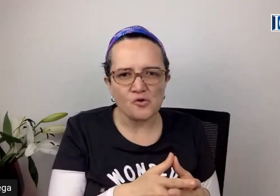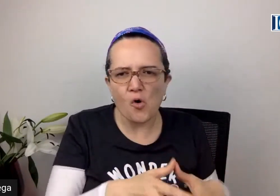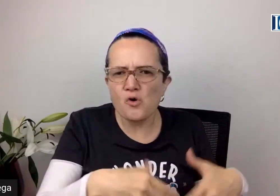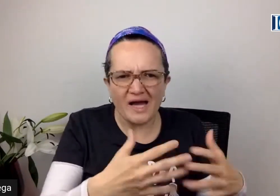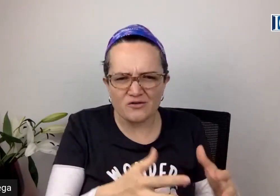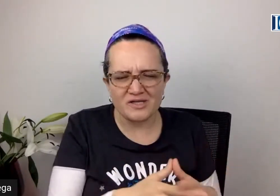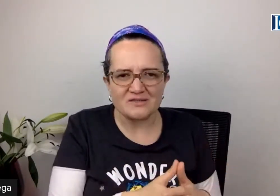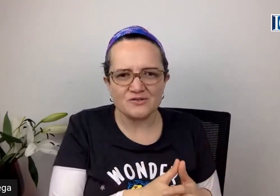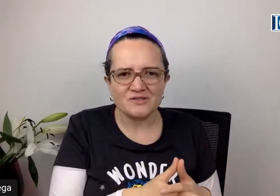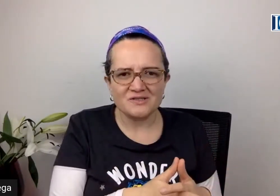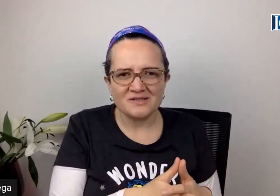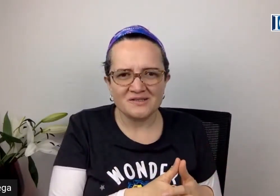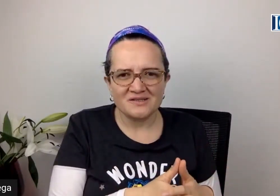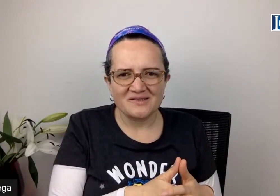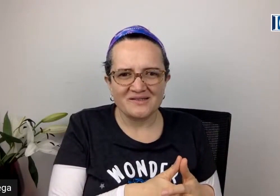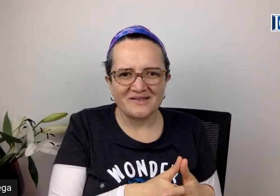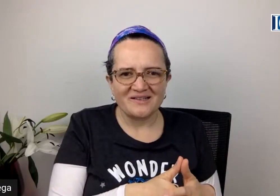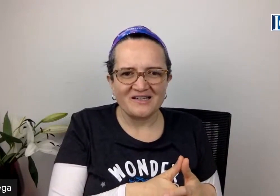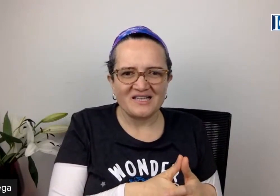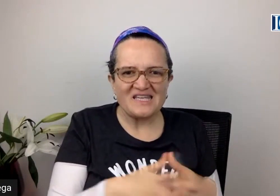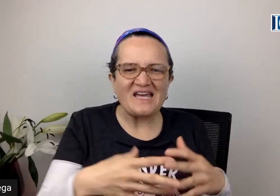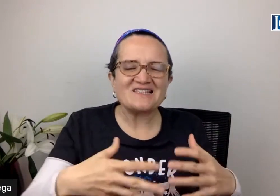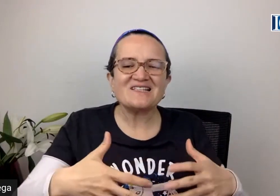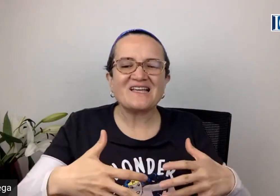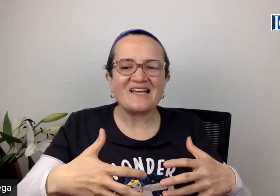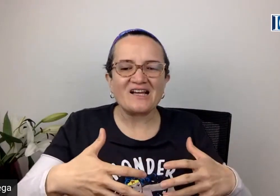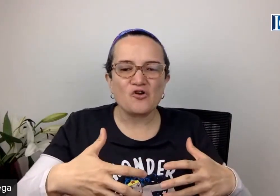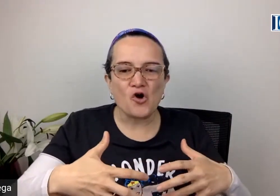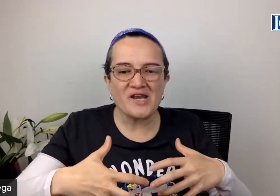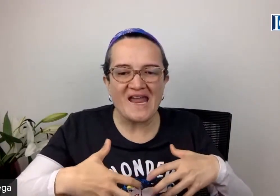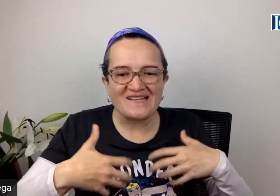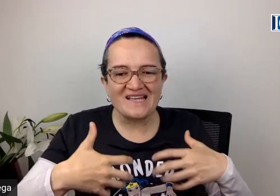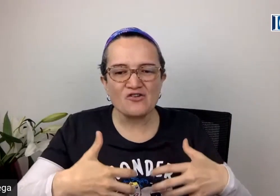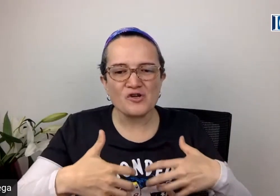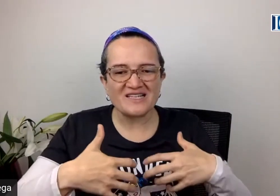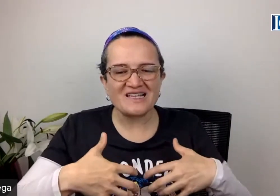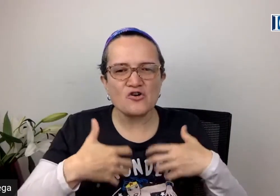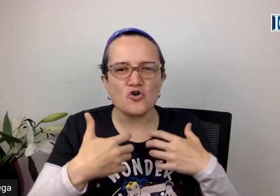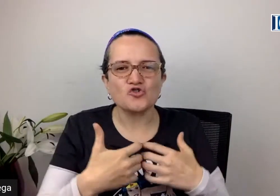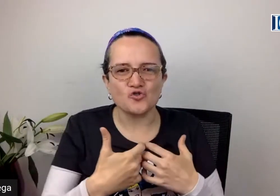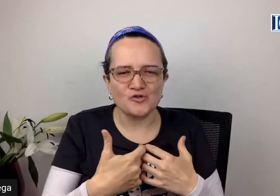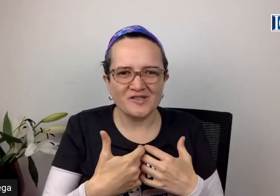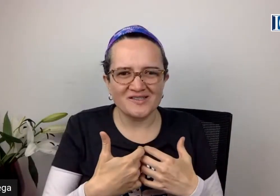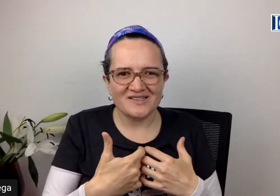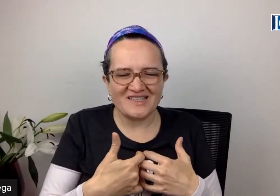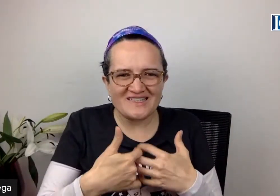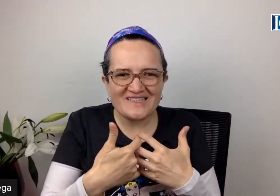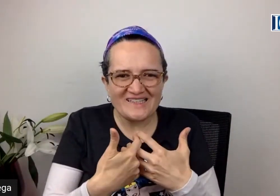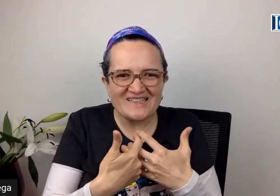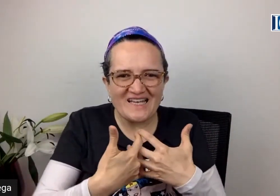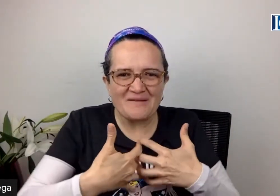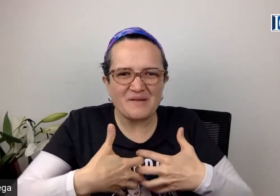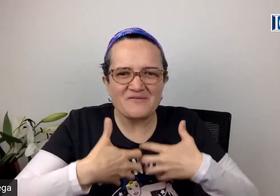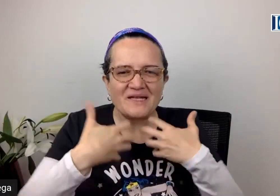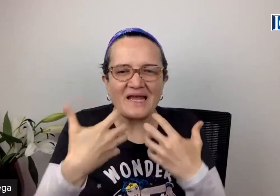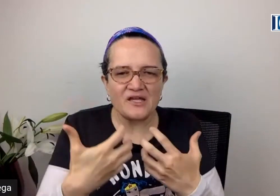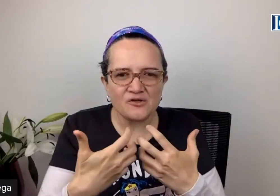o jugar con ellos, ¿quién es el que conecta con ese gozo? ¿Quién es el que tiene el privilegio